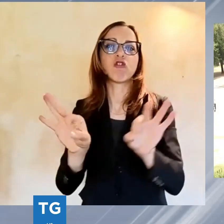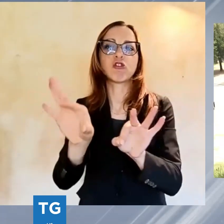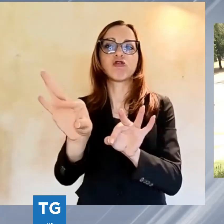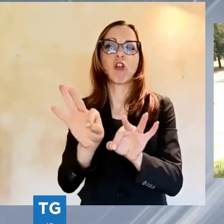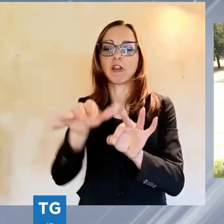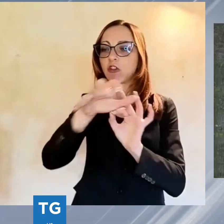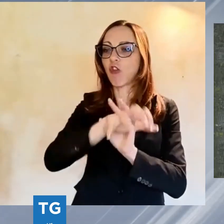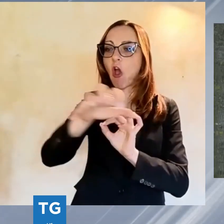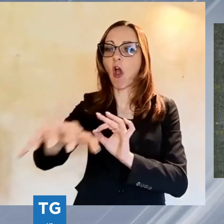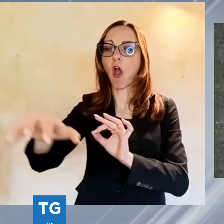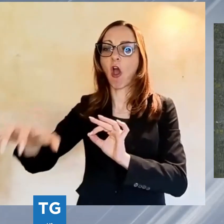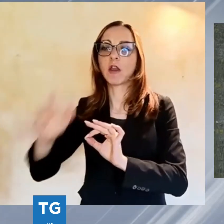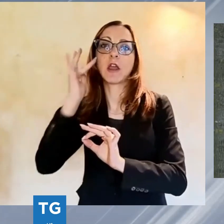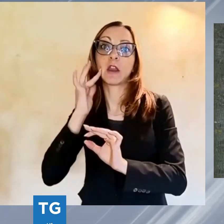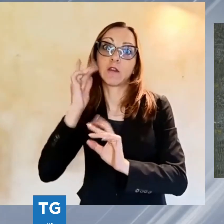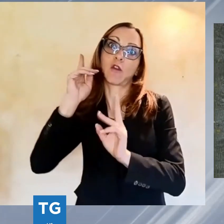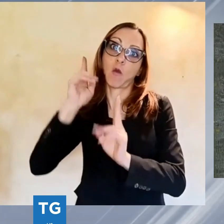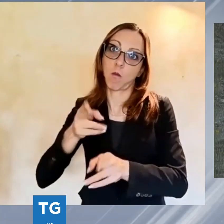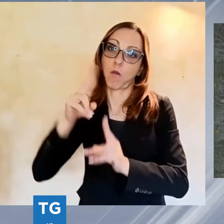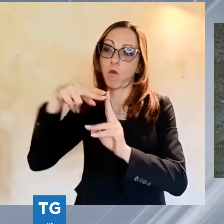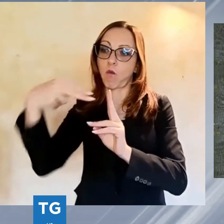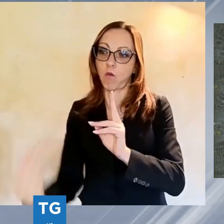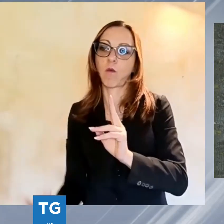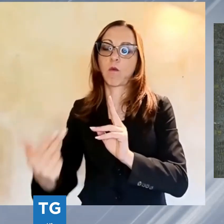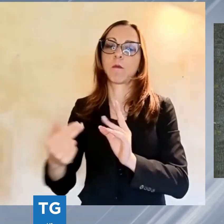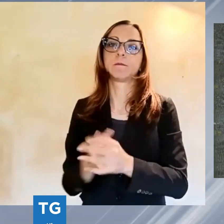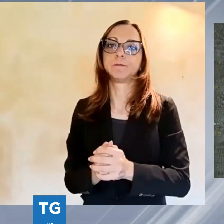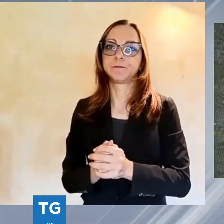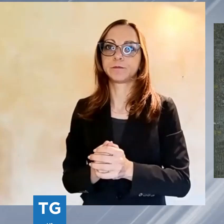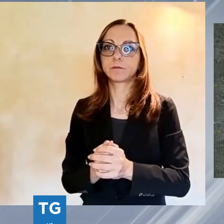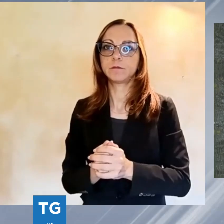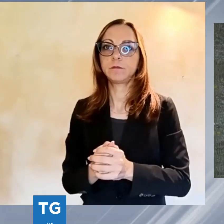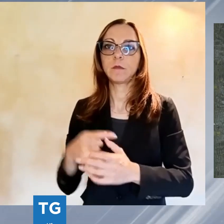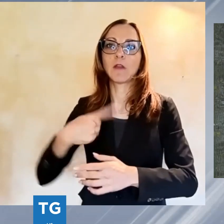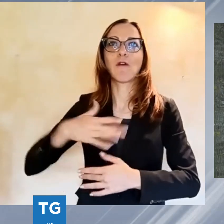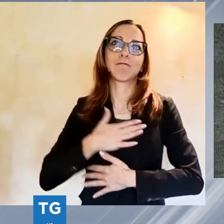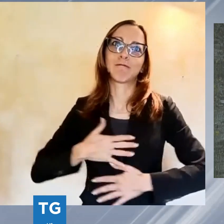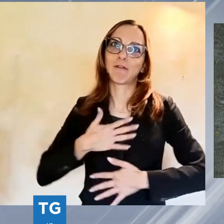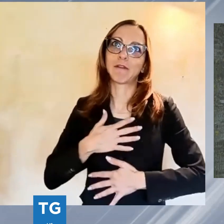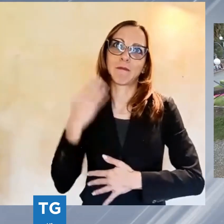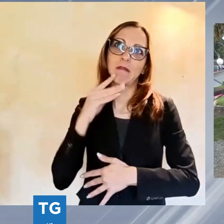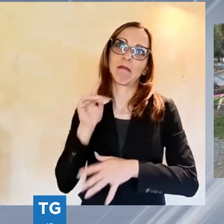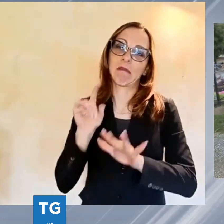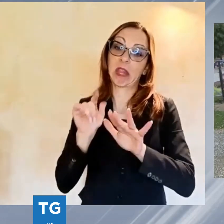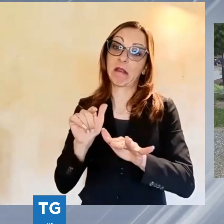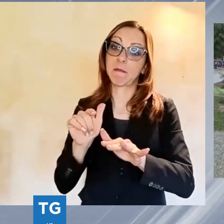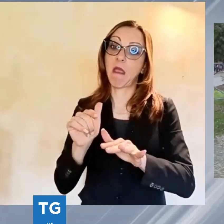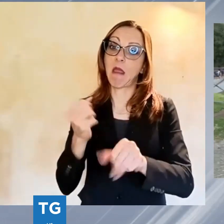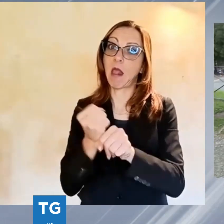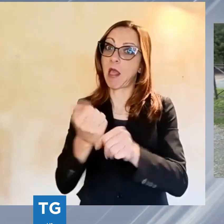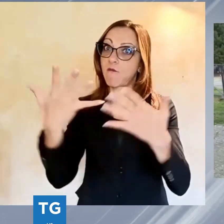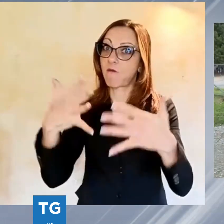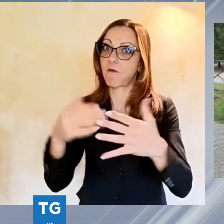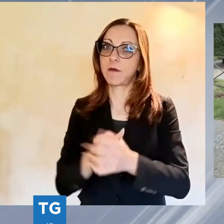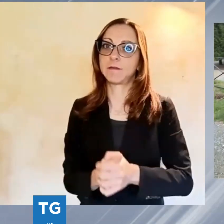poteva cadere. Quindi siamo soddisfatti e crediamo che nel giro di poche settimane i lavori possano essere completati. Se sul versante